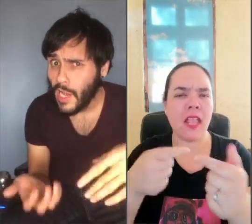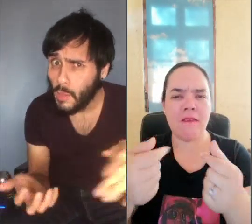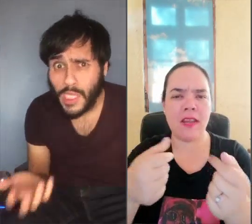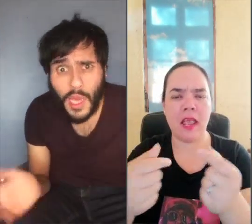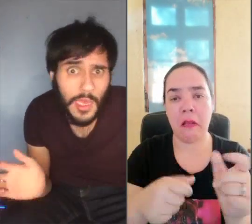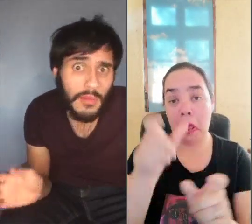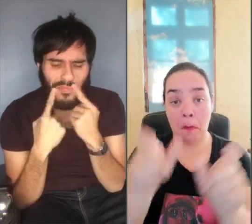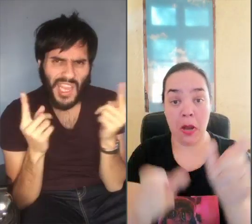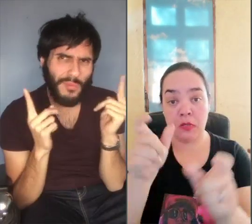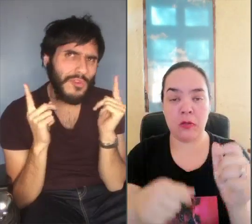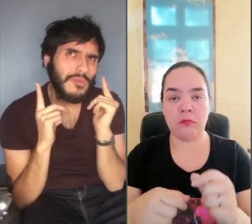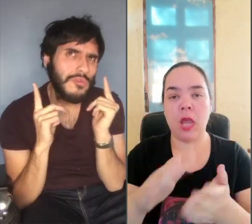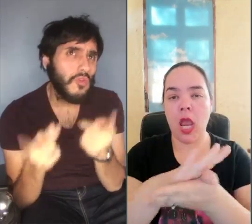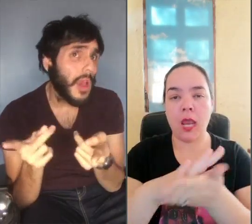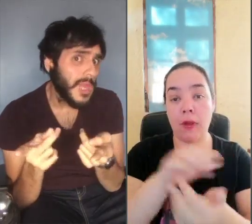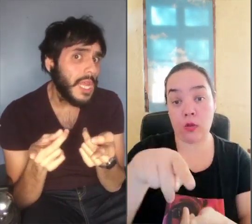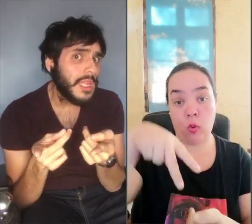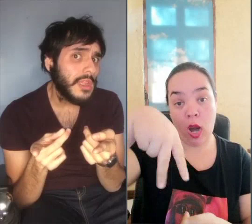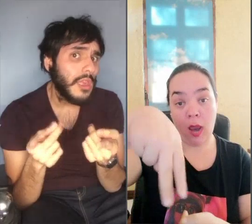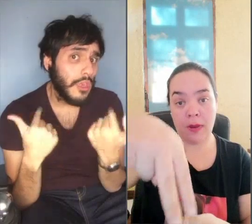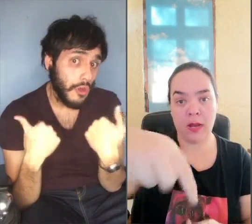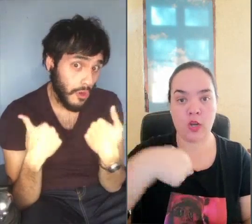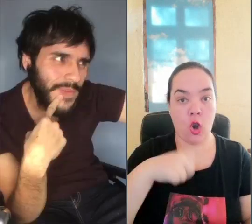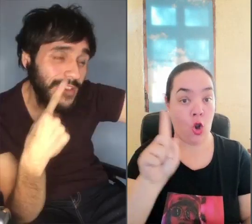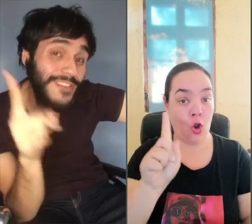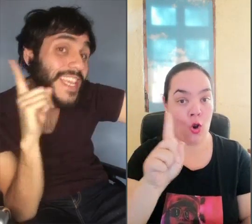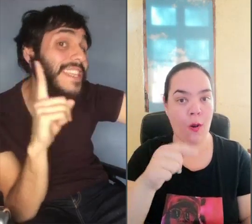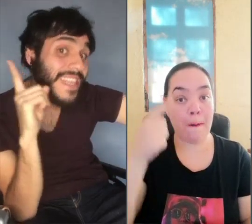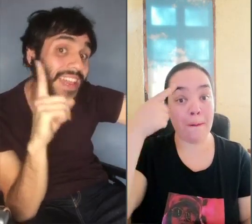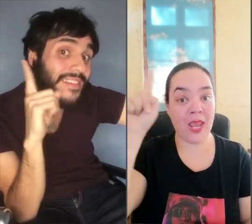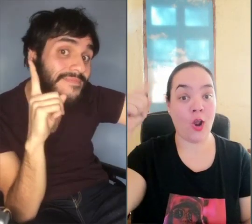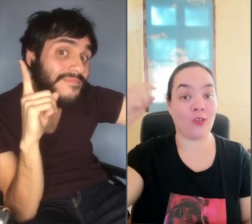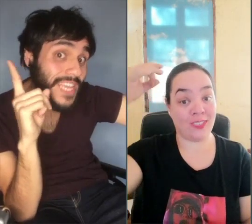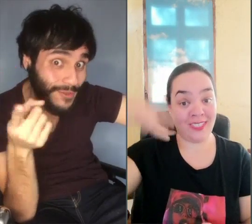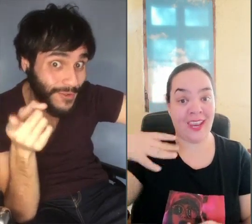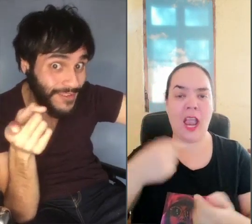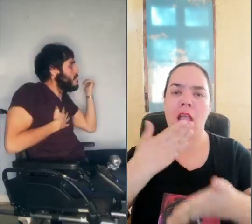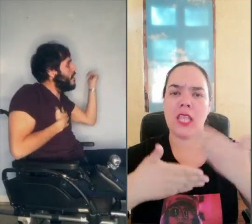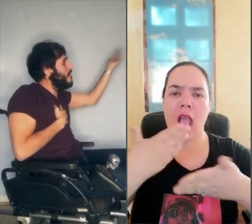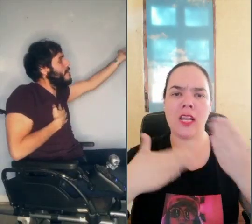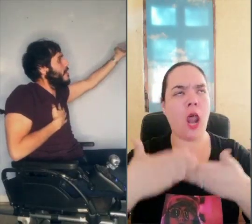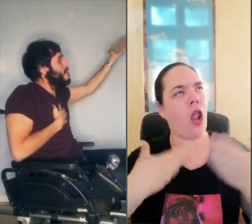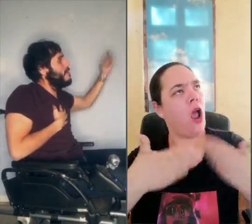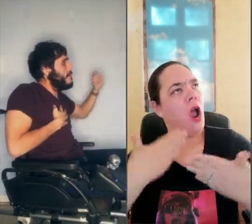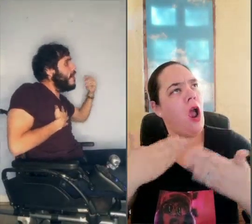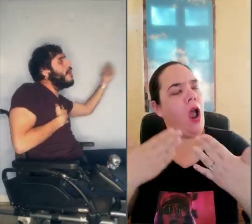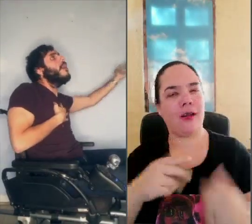cuanto a las capacidades Por ejemplo, tú caminas Yo no Pero yo sé cantar Y tú no La